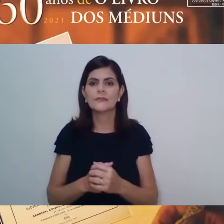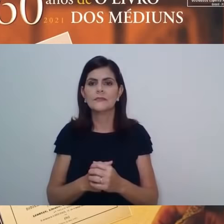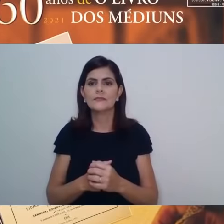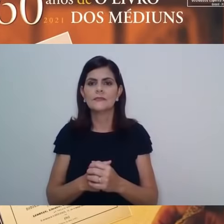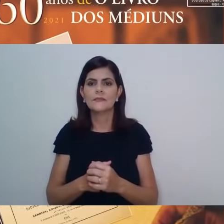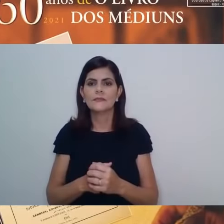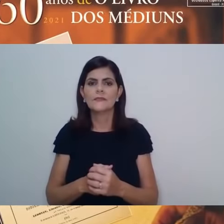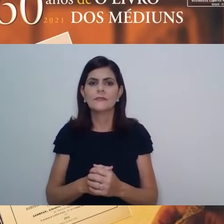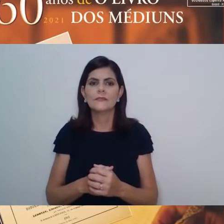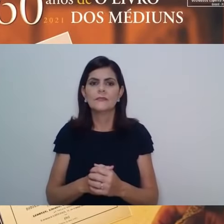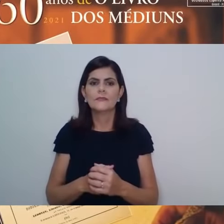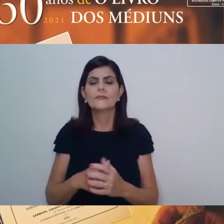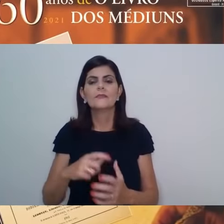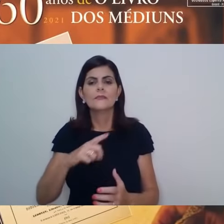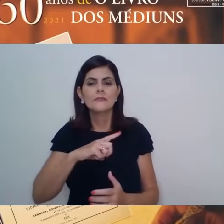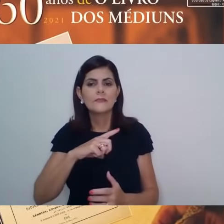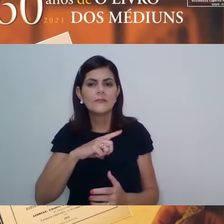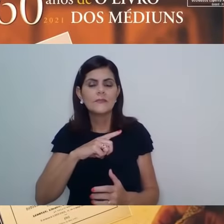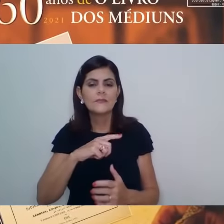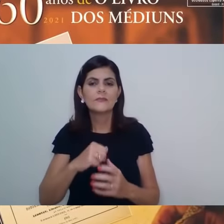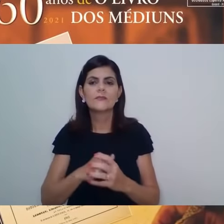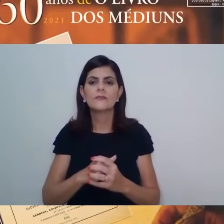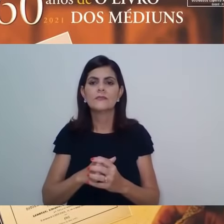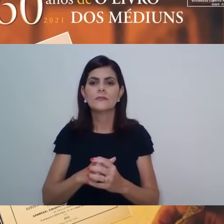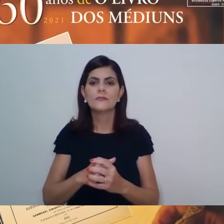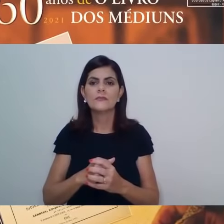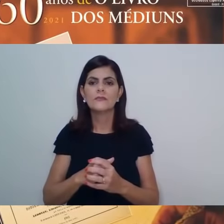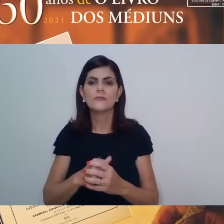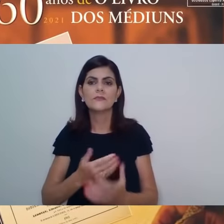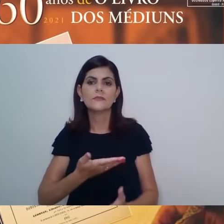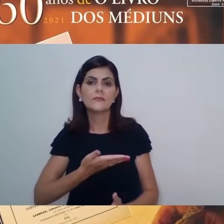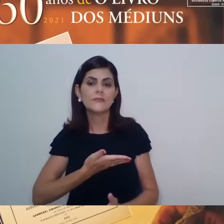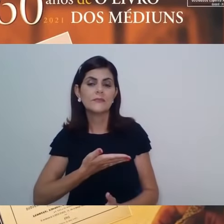situava a corte dos mentores e amigos,